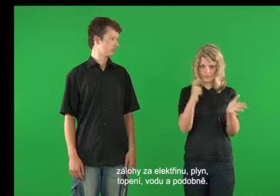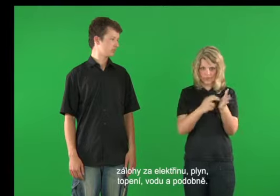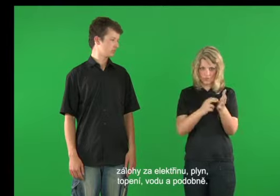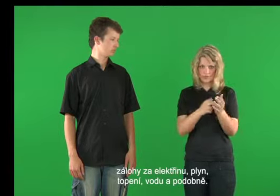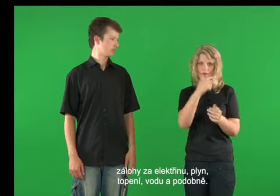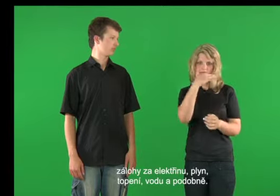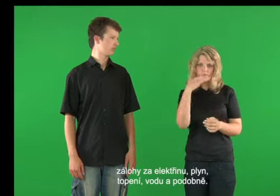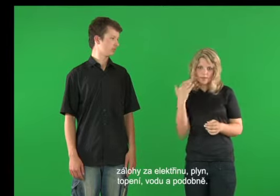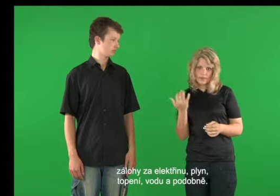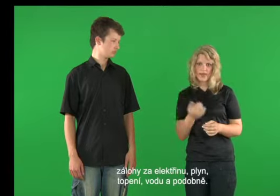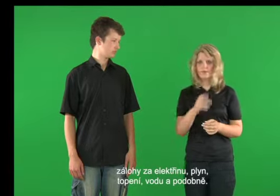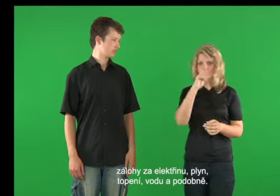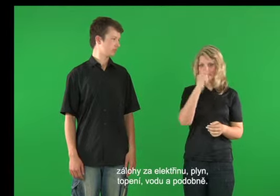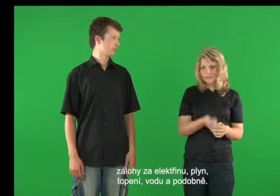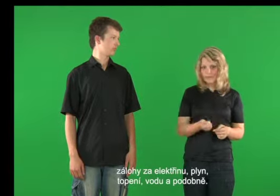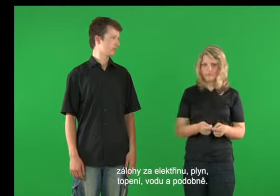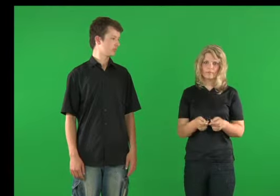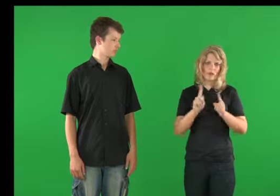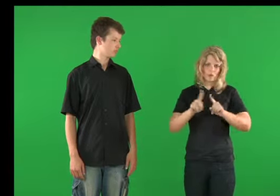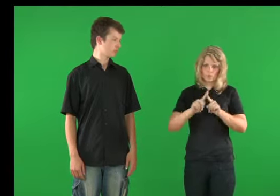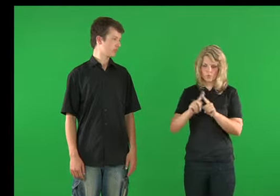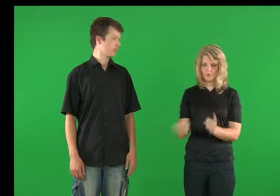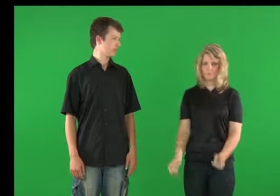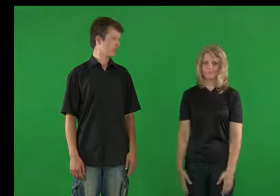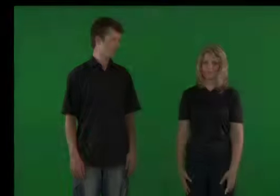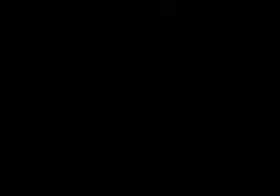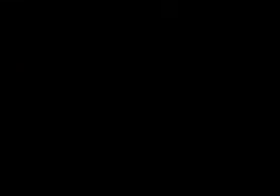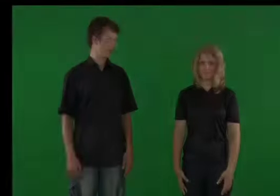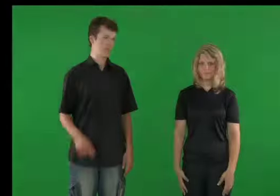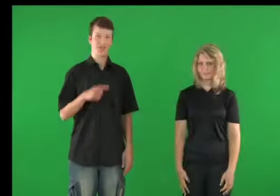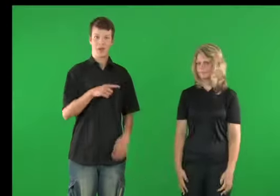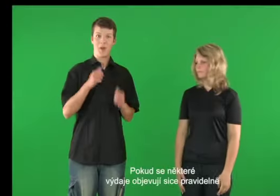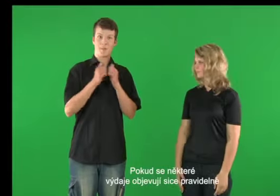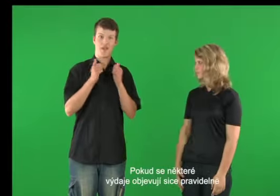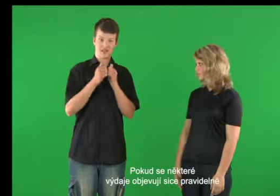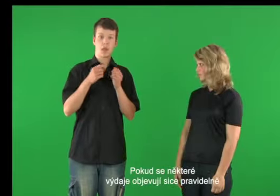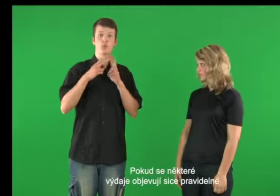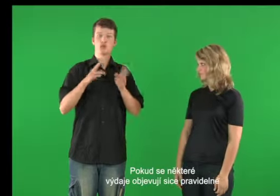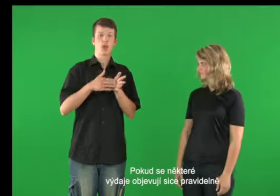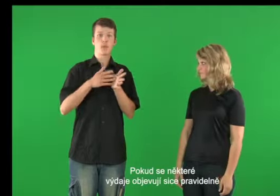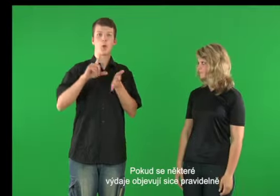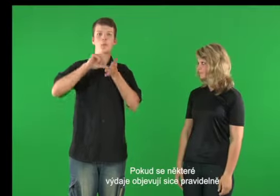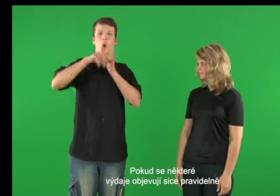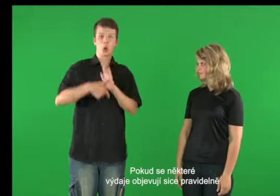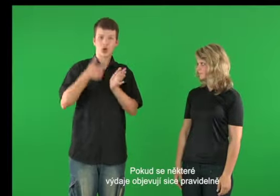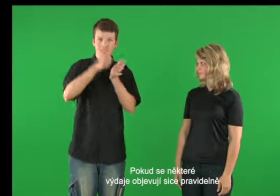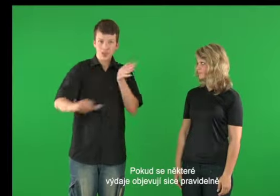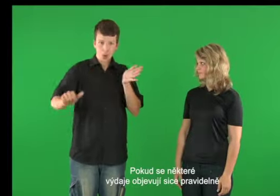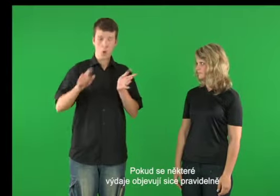zálohy na elektřinu, plyn, topení, vodu a podobné. Pokud se některé výdaje objevují sice